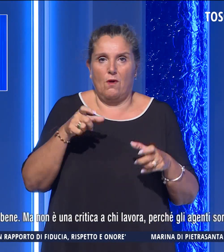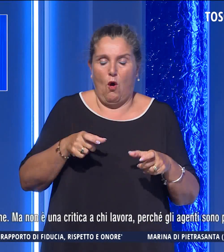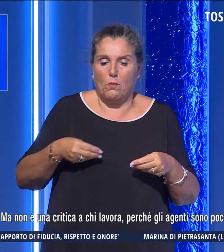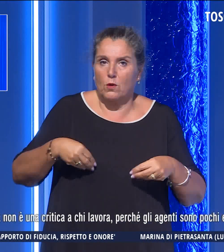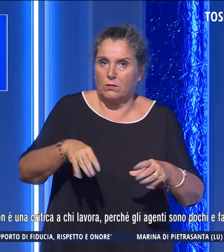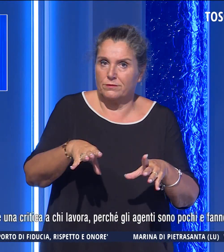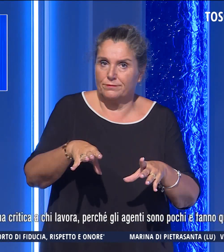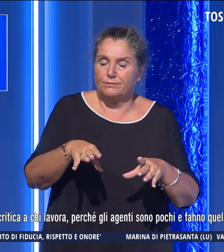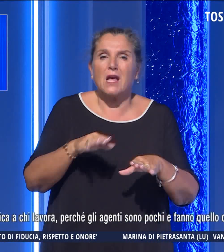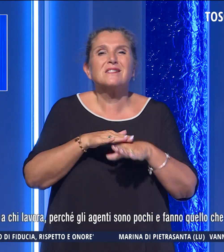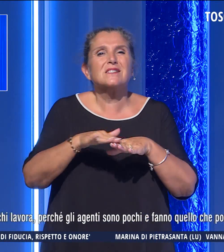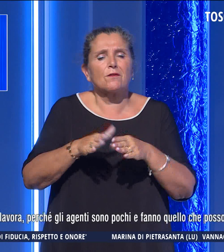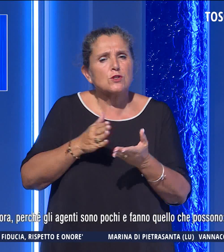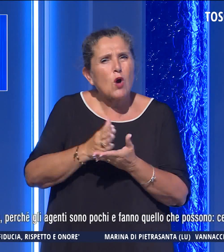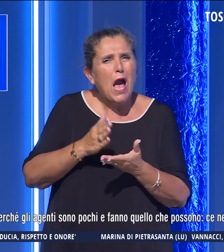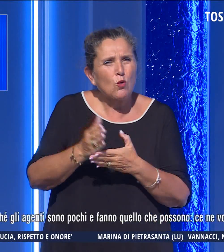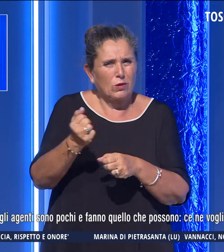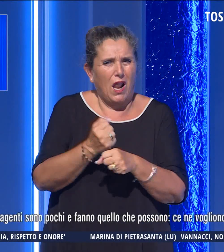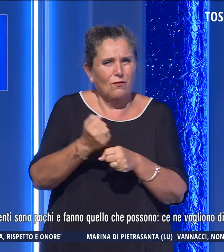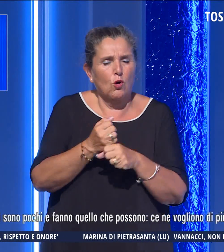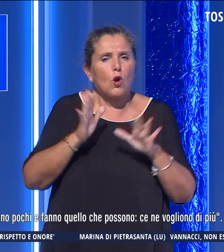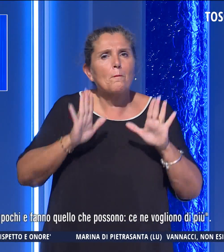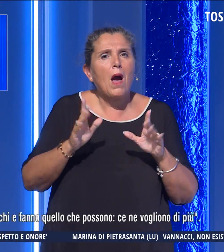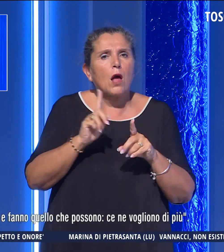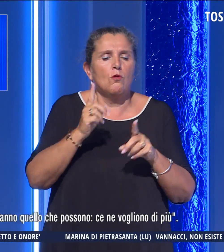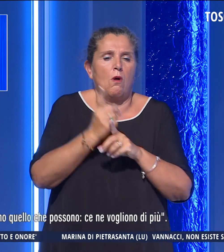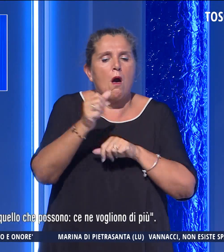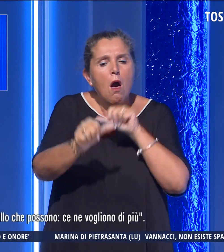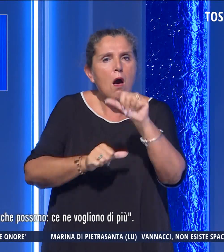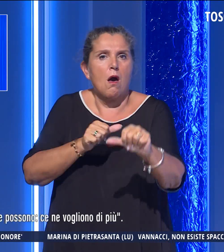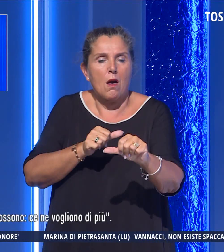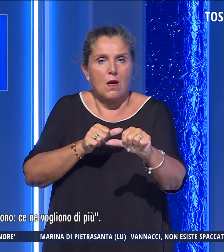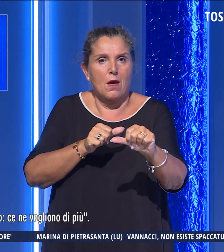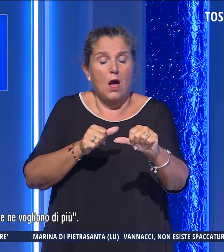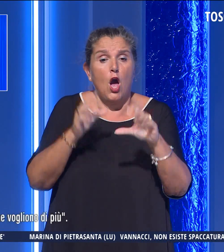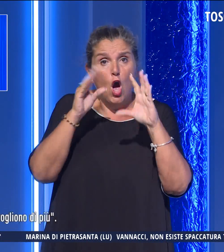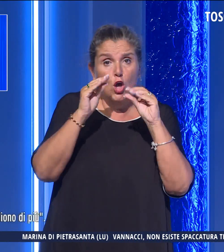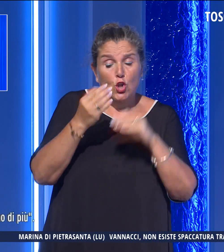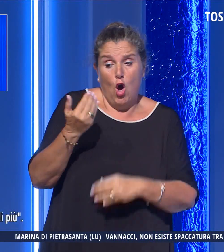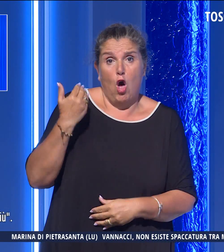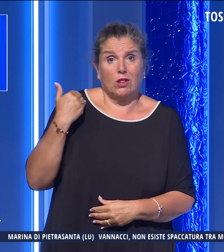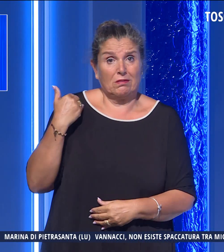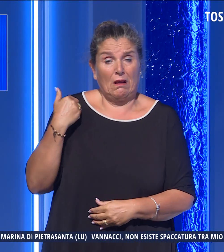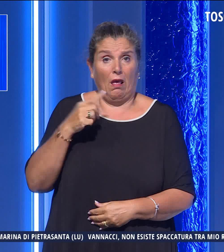servizio che aiuta il loro lavoro ma che non lo sostituisce. L'altra notte, ha detto il Sindaco, ho